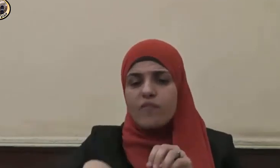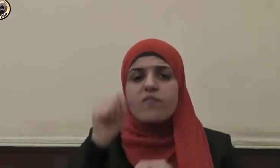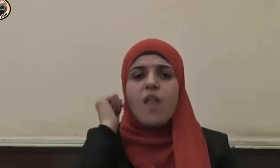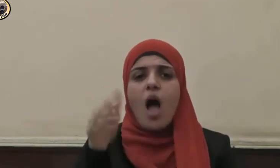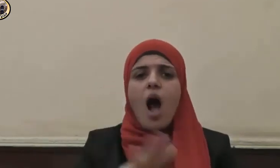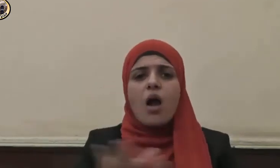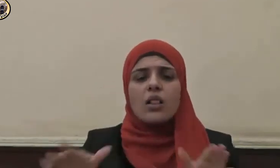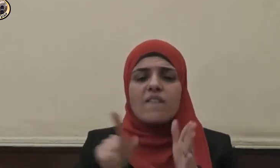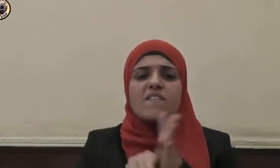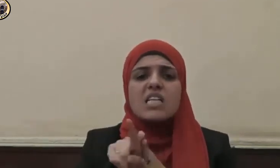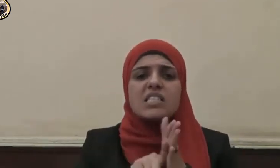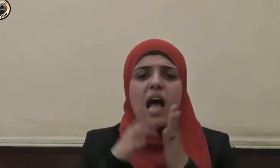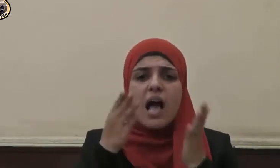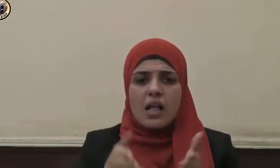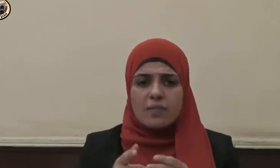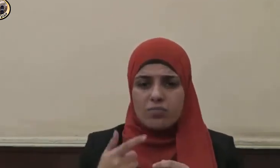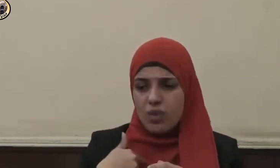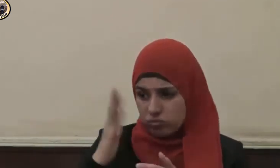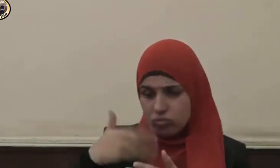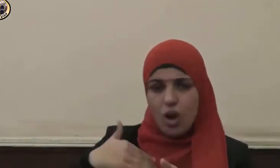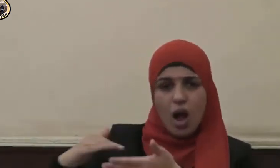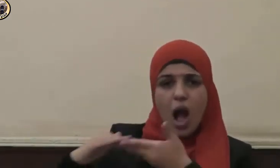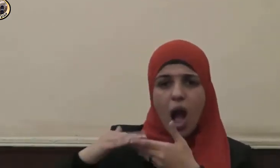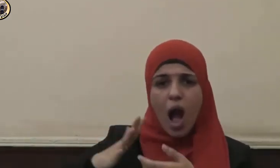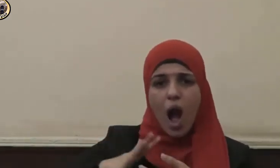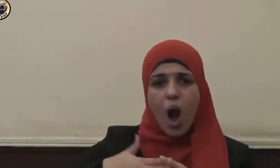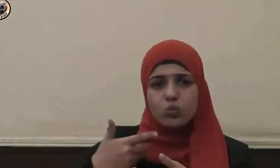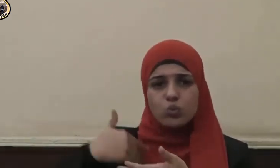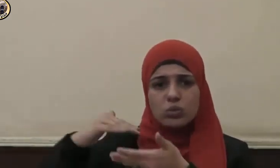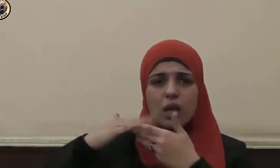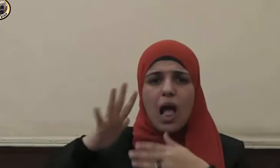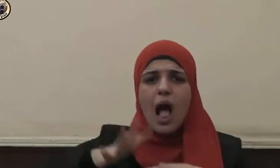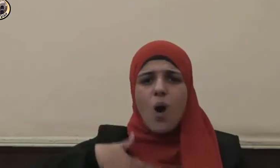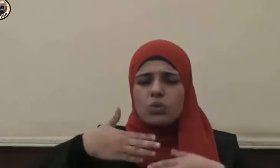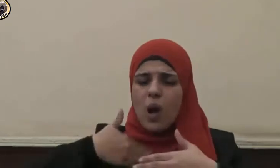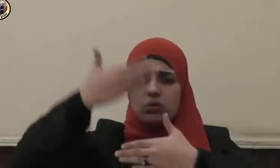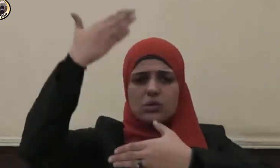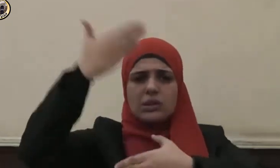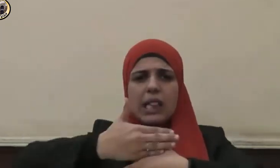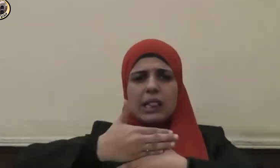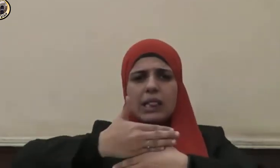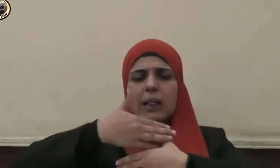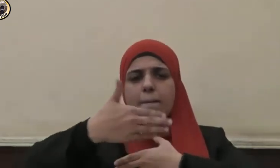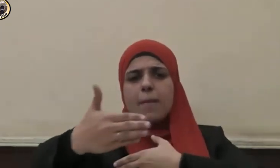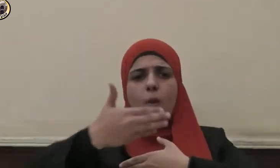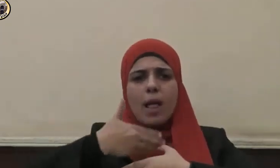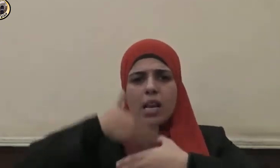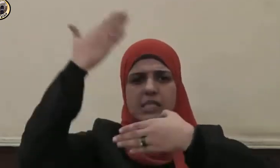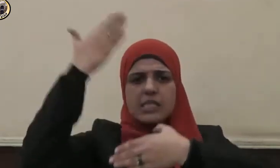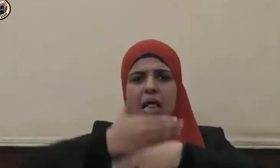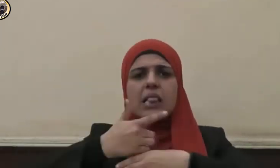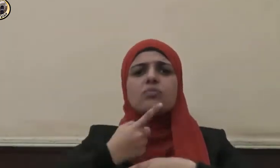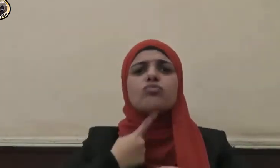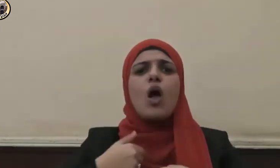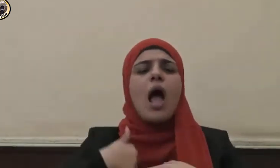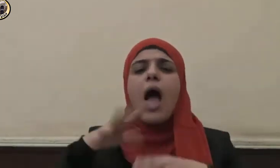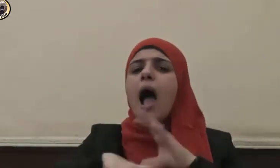فهل نجعل لك خرجا على أن تجعل بيننا وبينهم سدا قال ما مكن